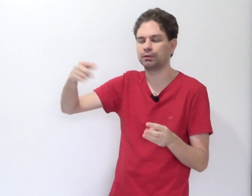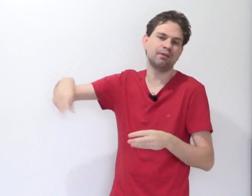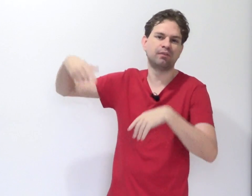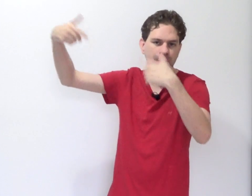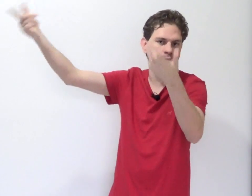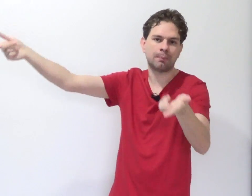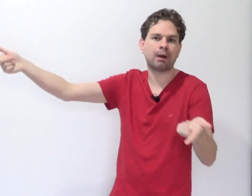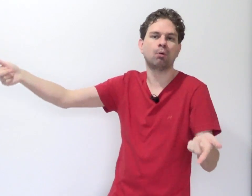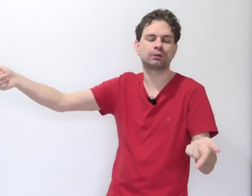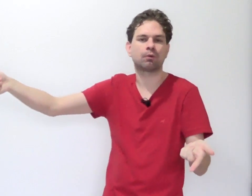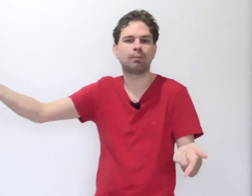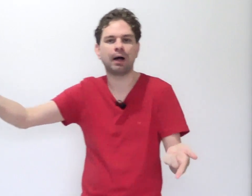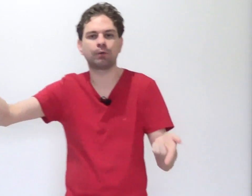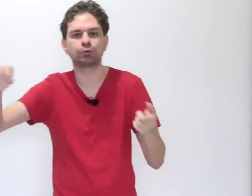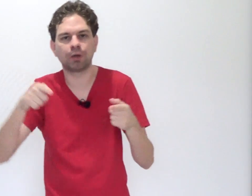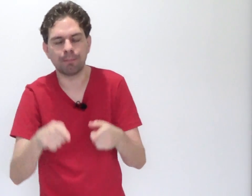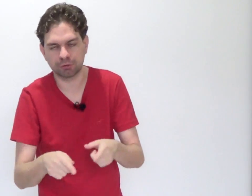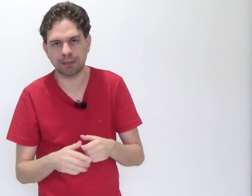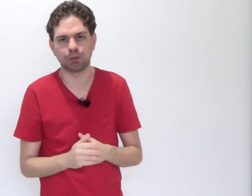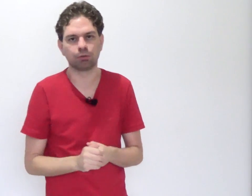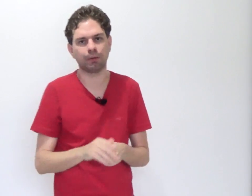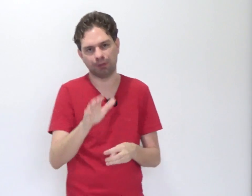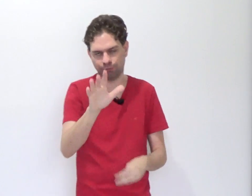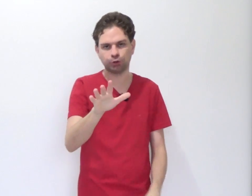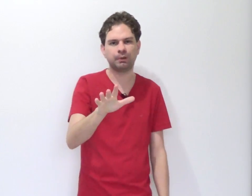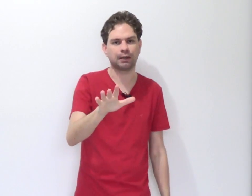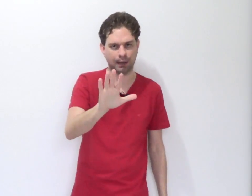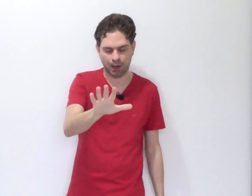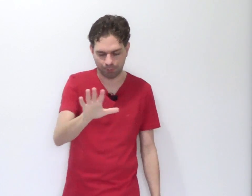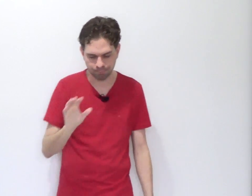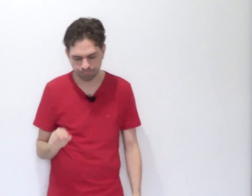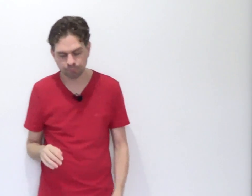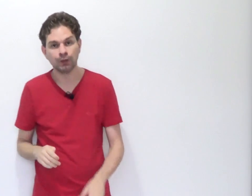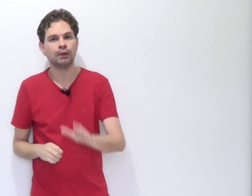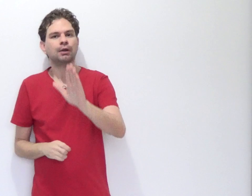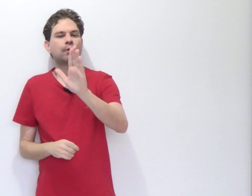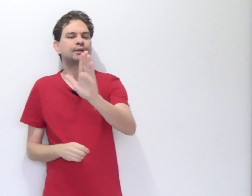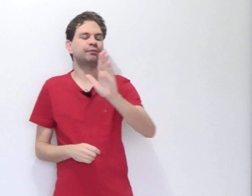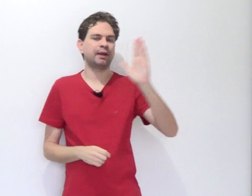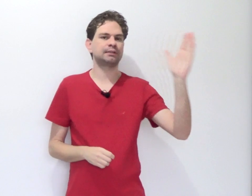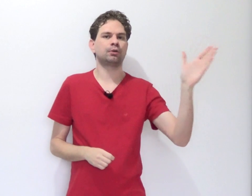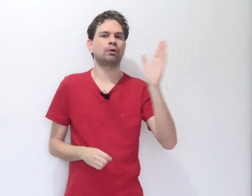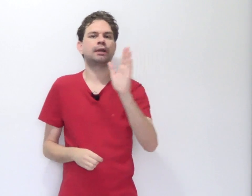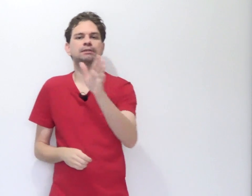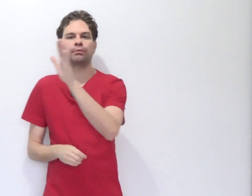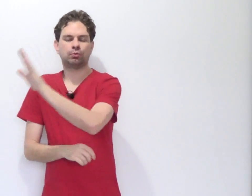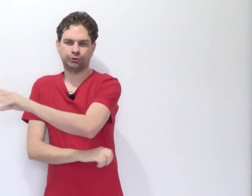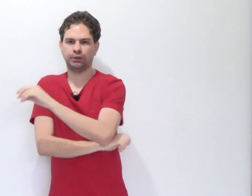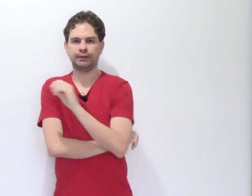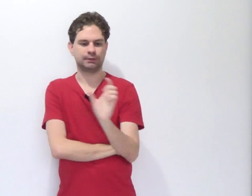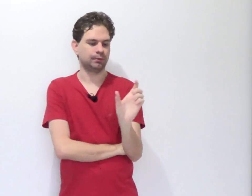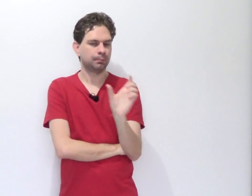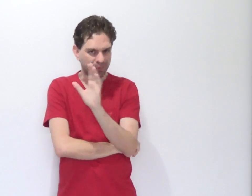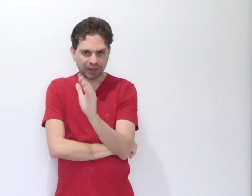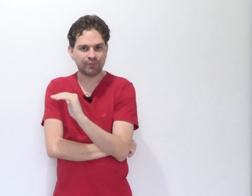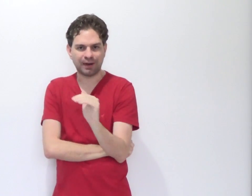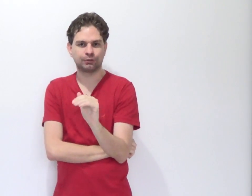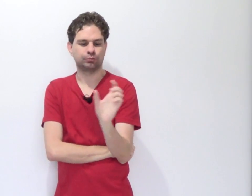levando pra outra comarca o julgamento daquilo também. Vou te explicar, calma. Qual é a diferença entre conexão e continência? Pra ficar fácil,